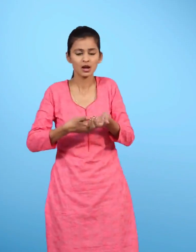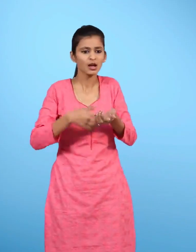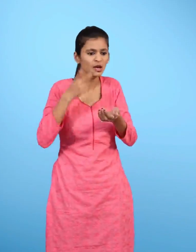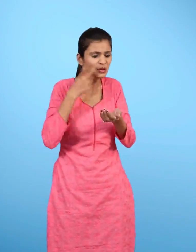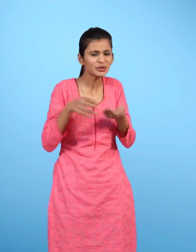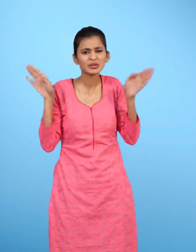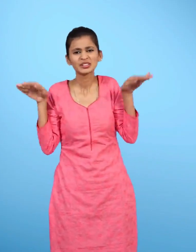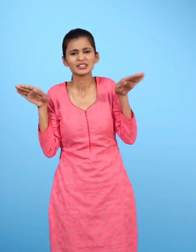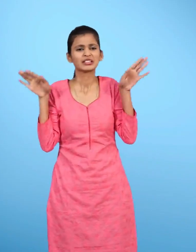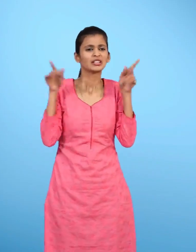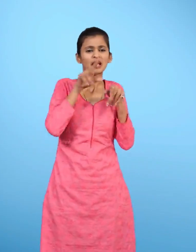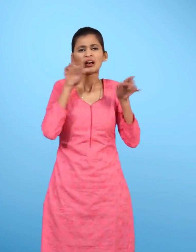चिडिया तड़प रही थी